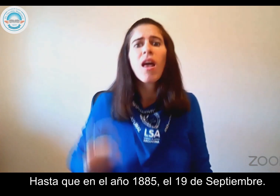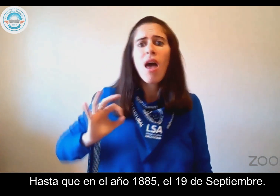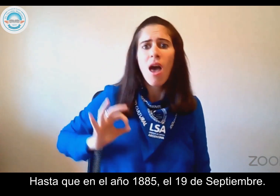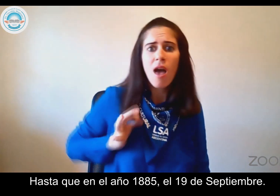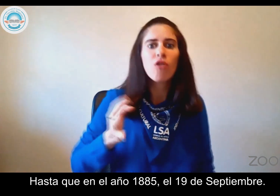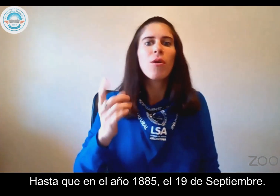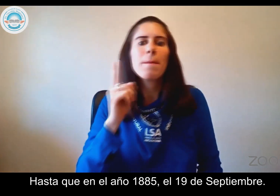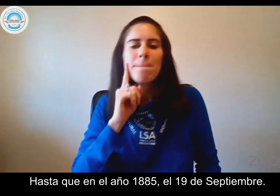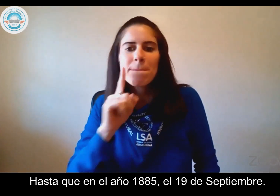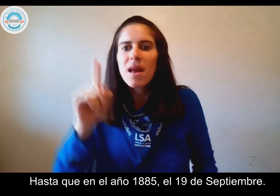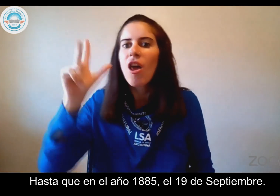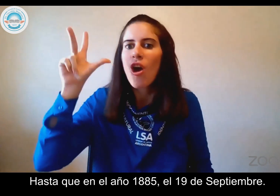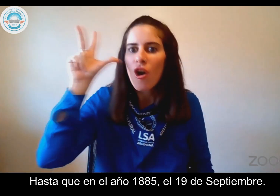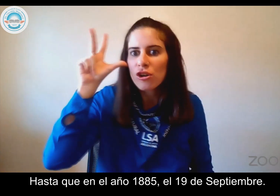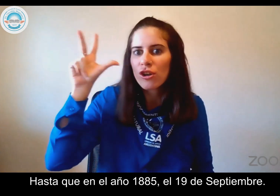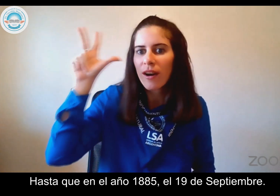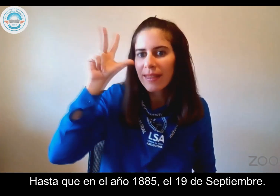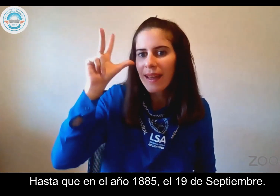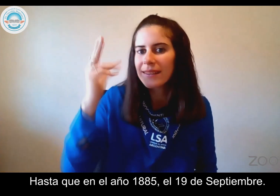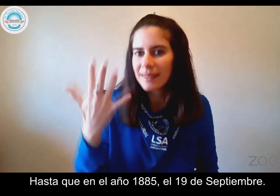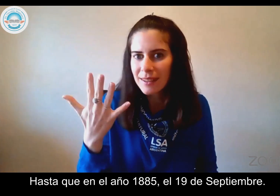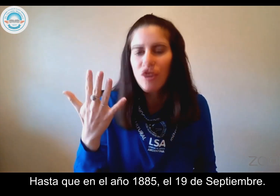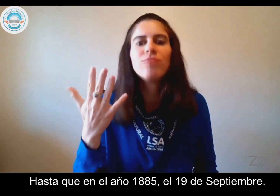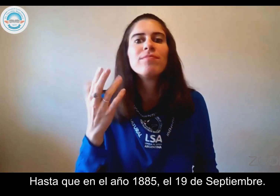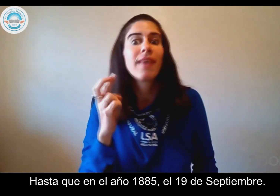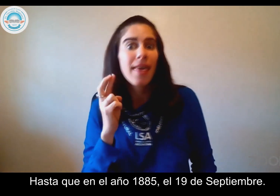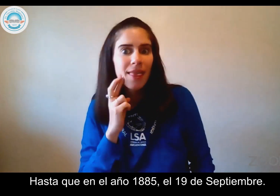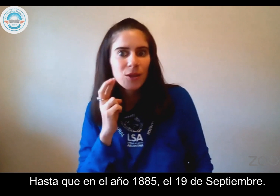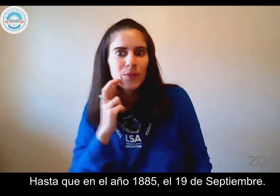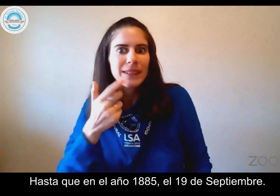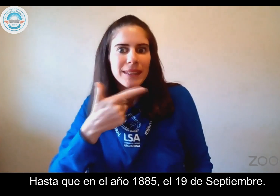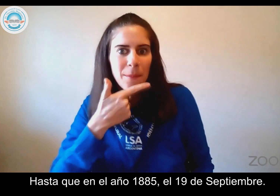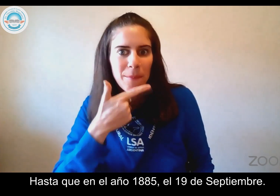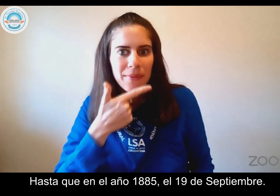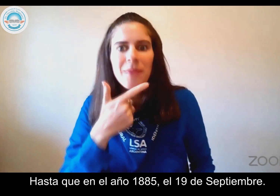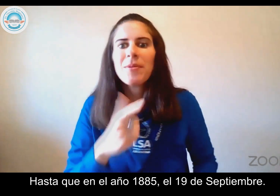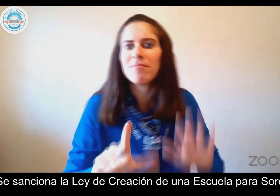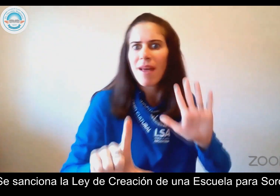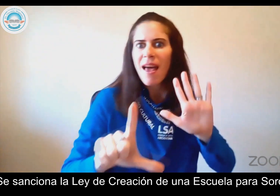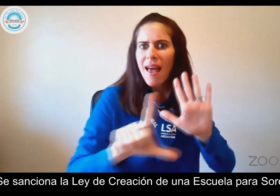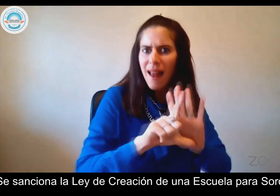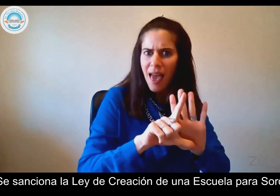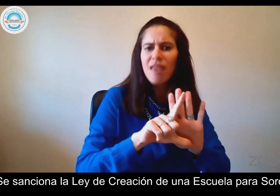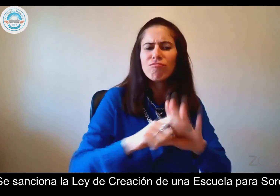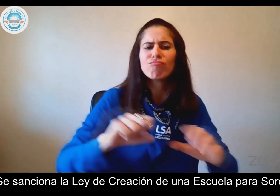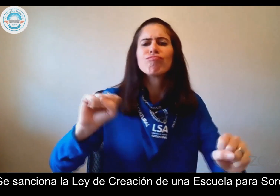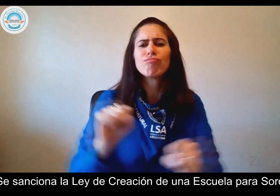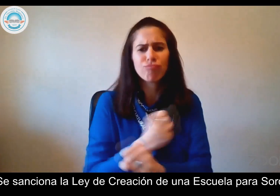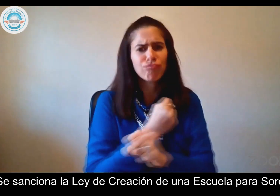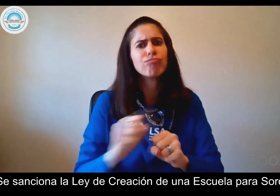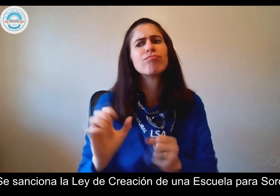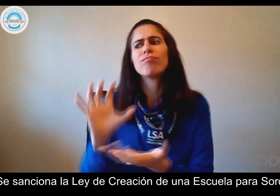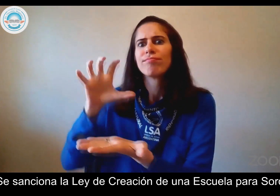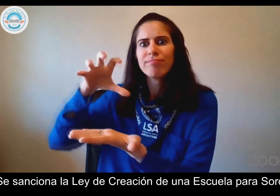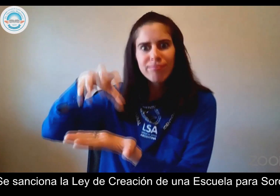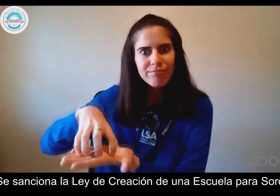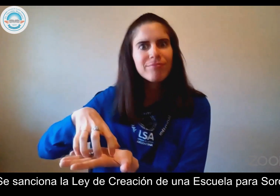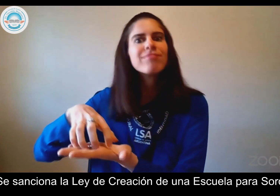Hasta que en el año 1885, el 19 de septiembre, se sancionó la ley de creación de una